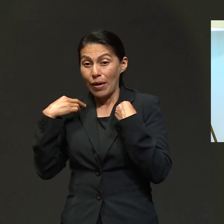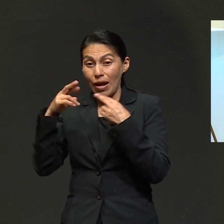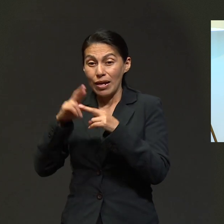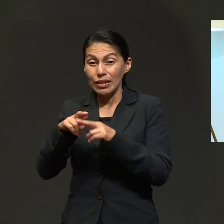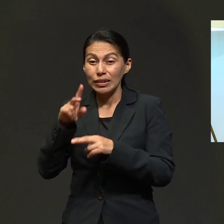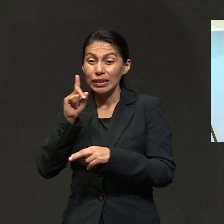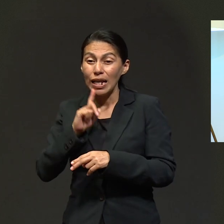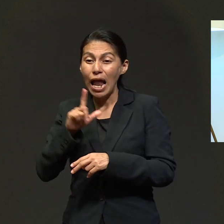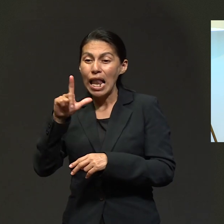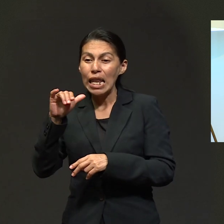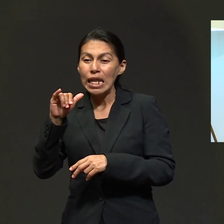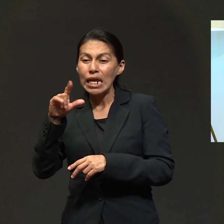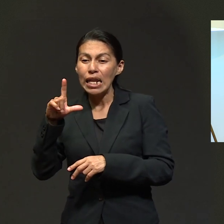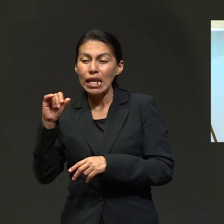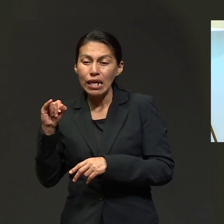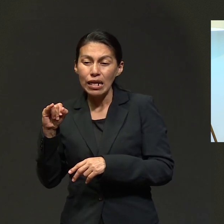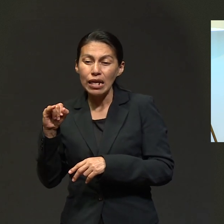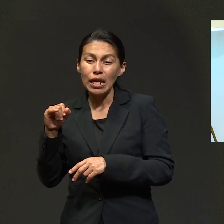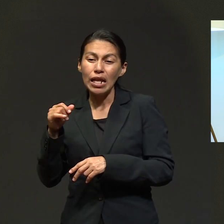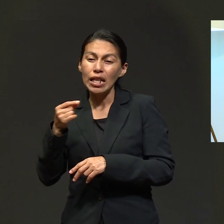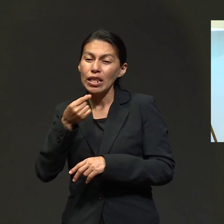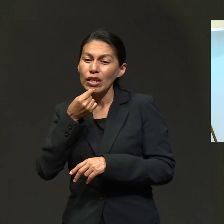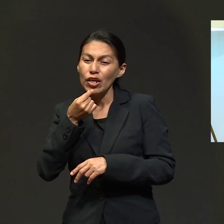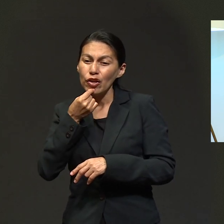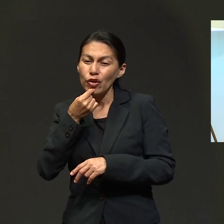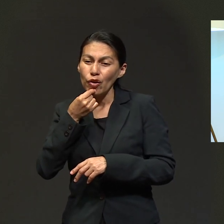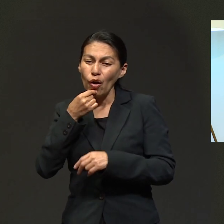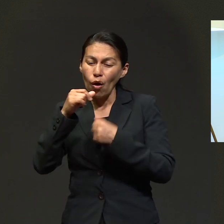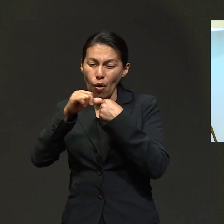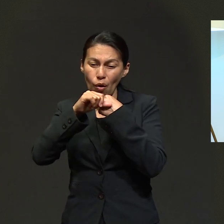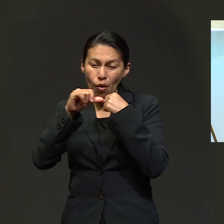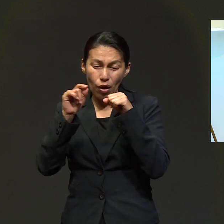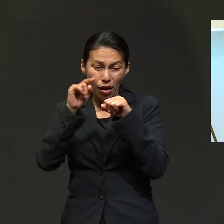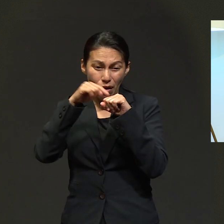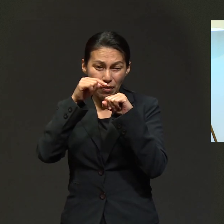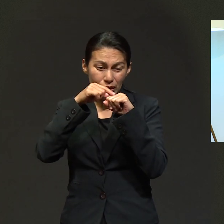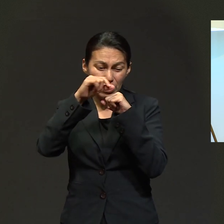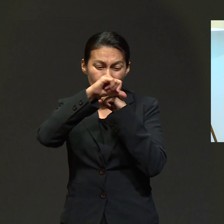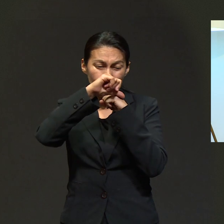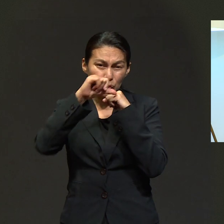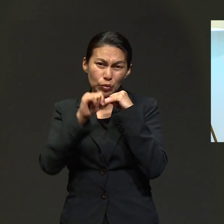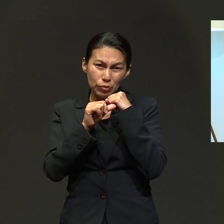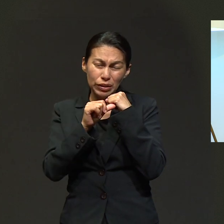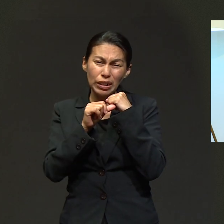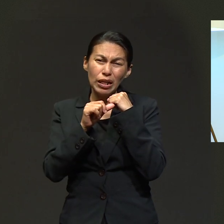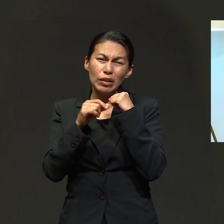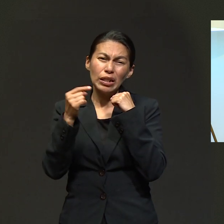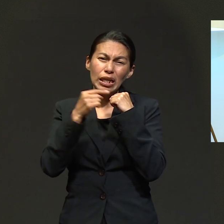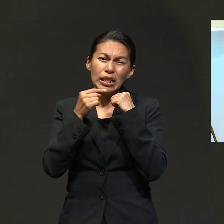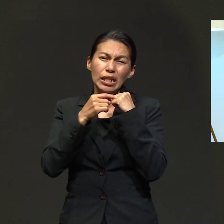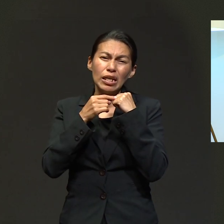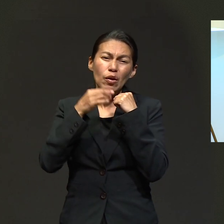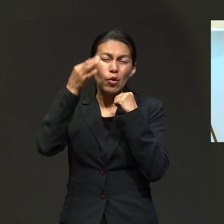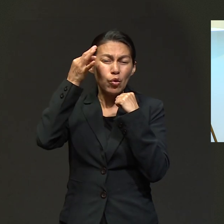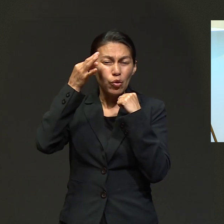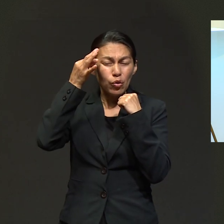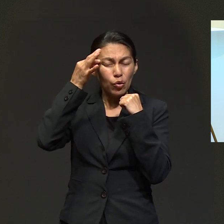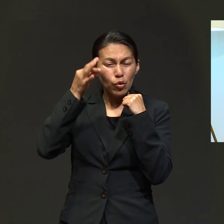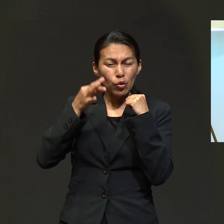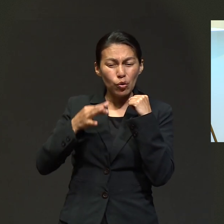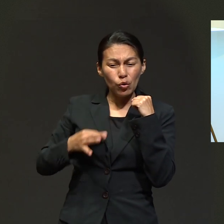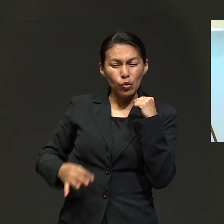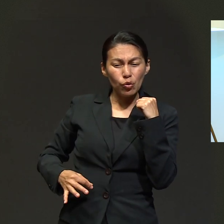tenía, pero ahora no le pueden quitar un tubo porque no puede respirar por sí solo. La maestra Lili no es